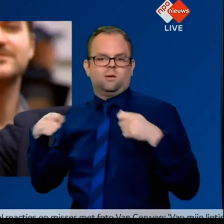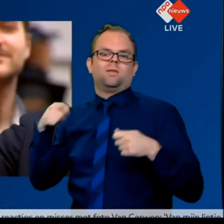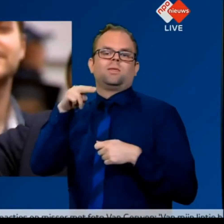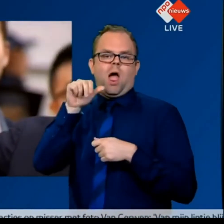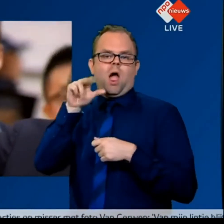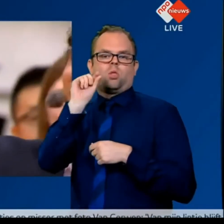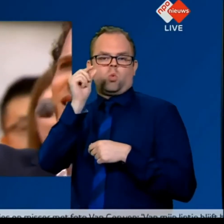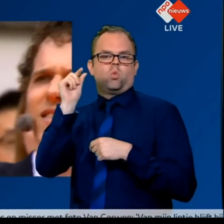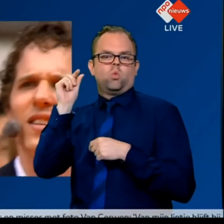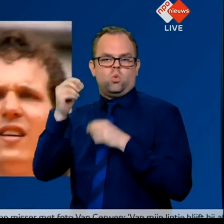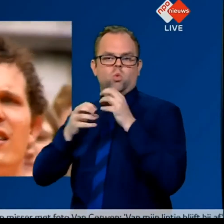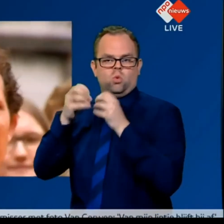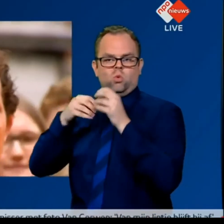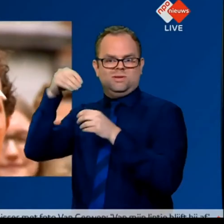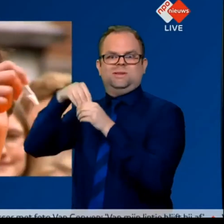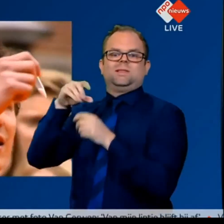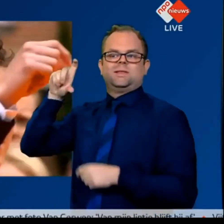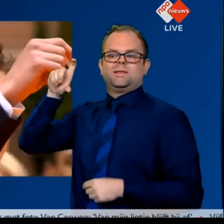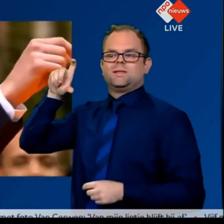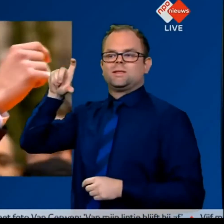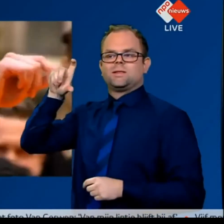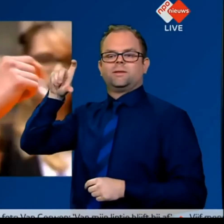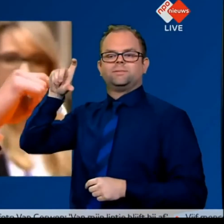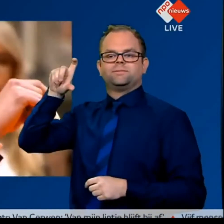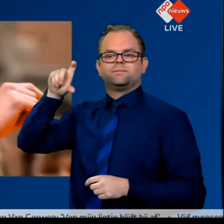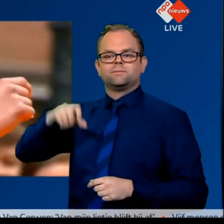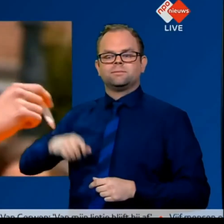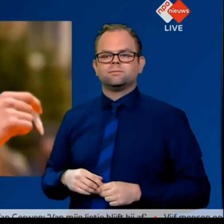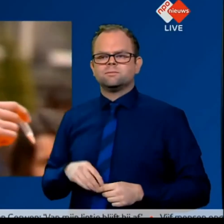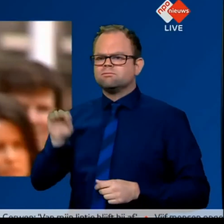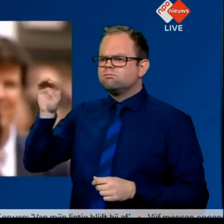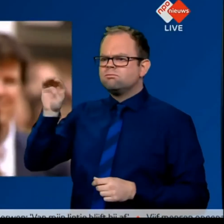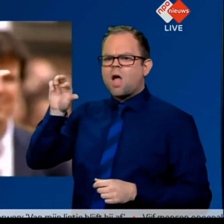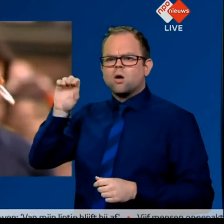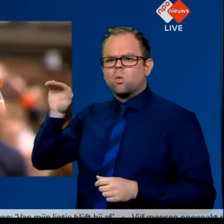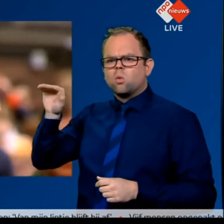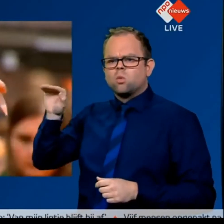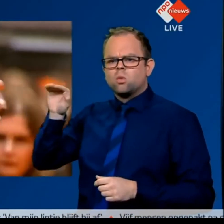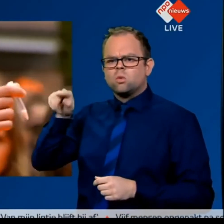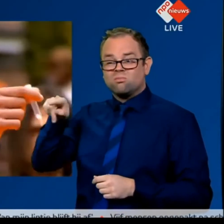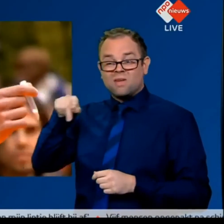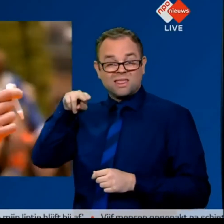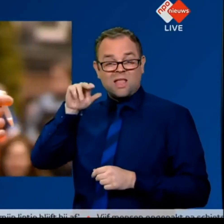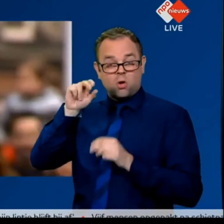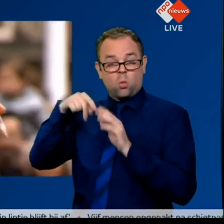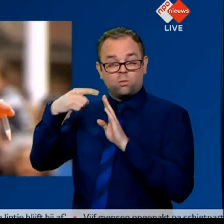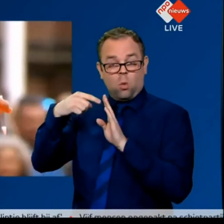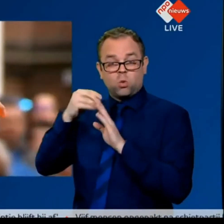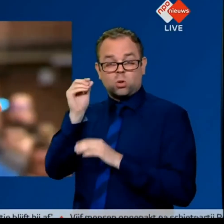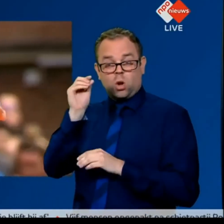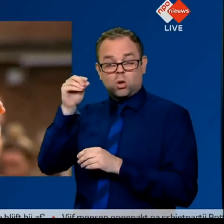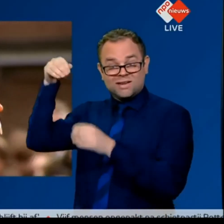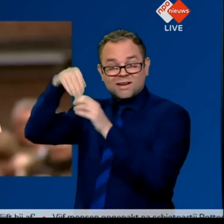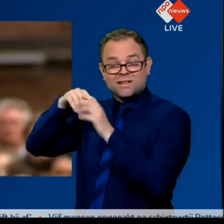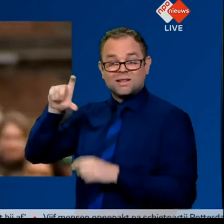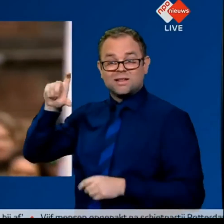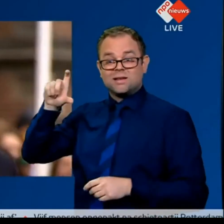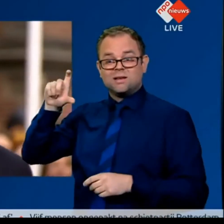Maar, Paco, jij zegt dat hier nanomotoren in zitten. Lijft voor mij gewoon een beetje wit poeder eigenlijk.